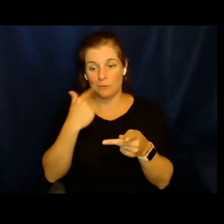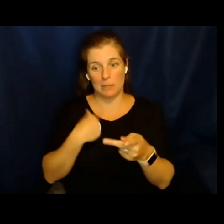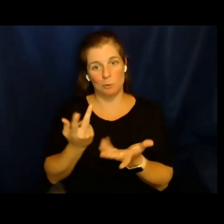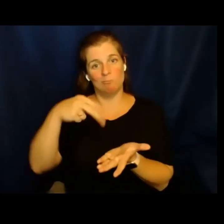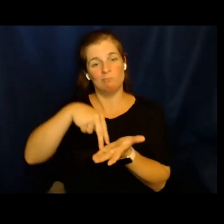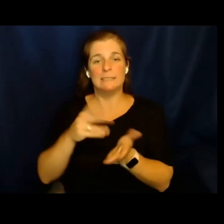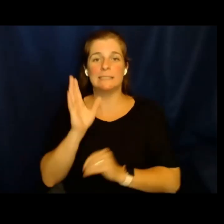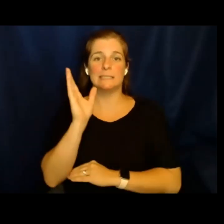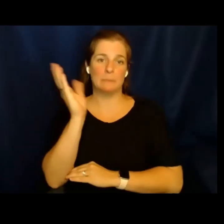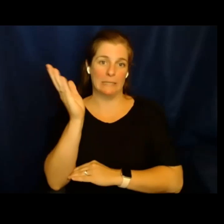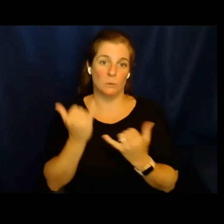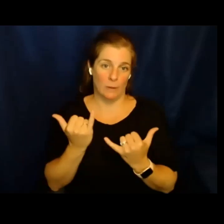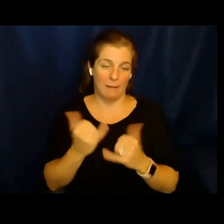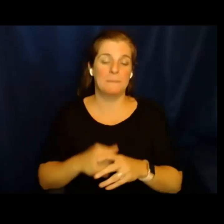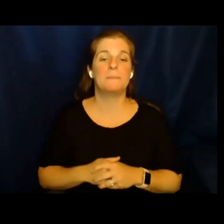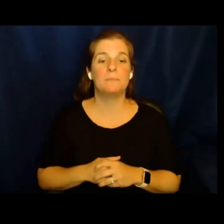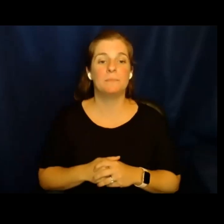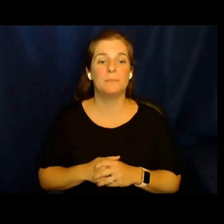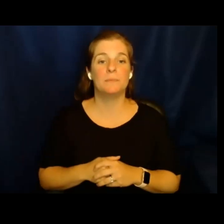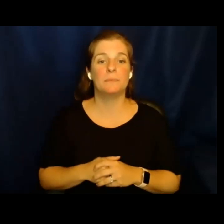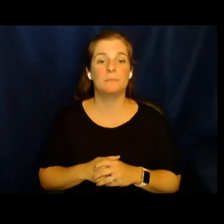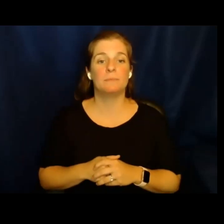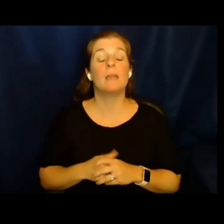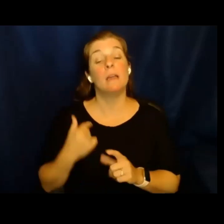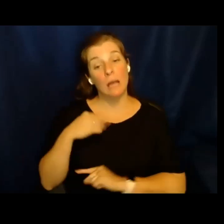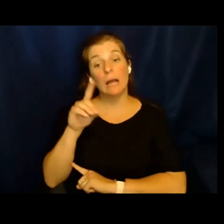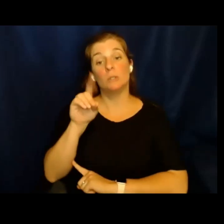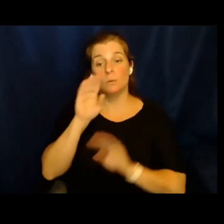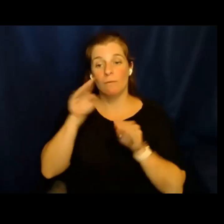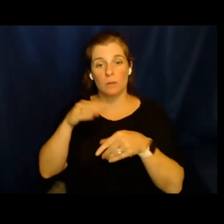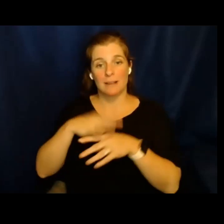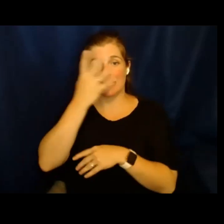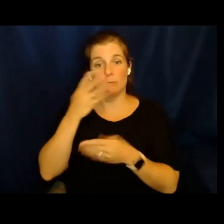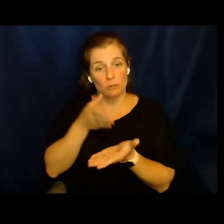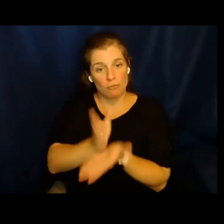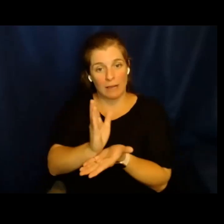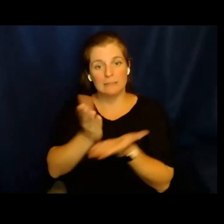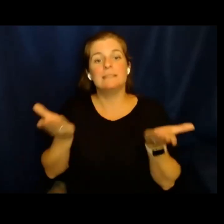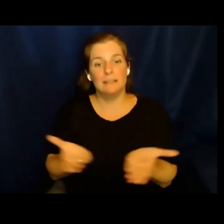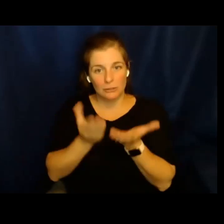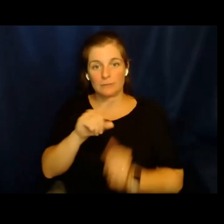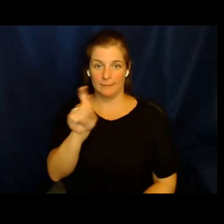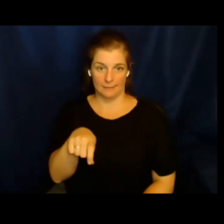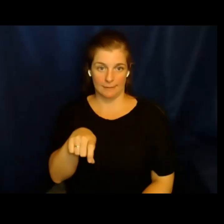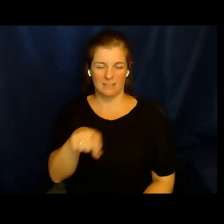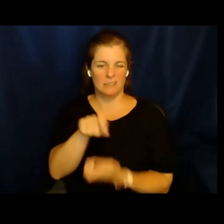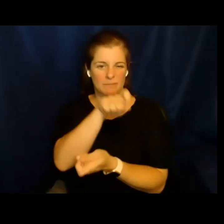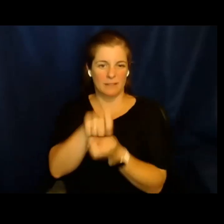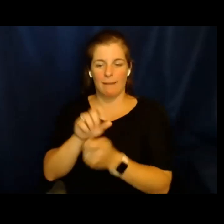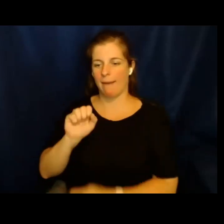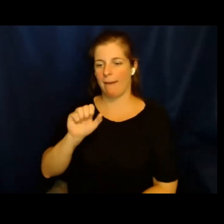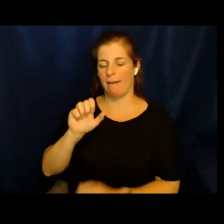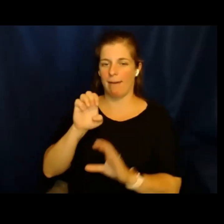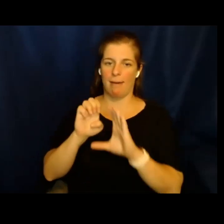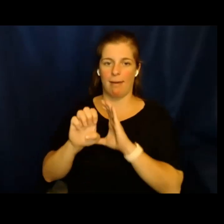hayan creado un espacio para que pueda yo hablar. Y como ya se dijo, sí me enfoco en los derechos de los inmigrantes aquí en Texas,